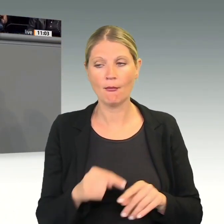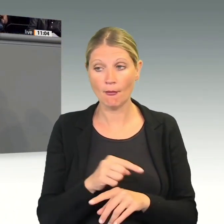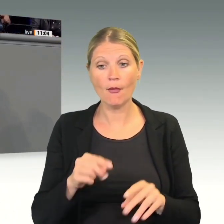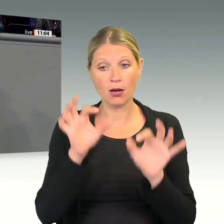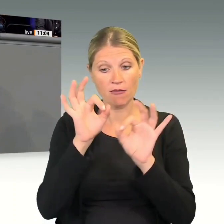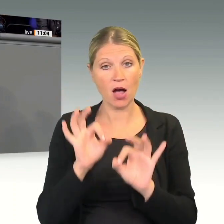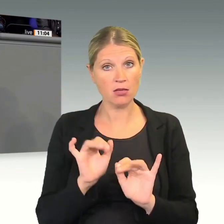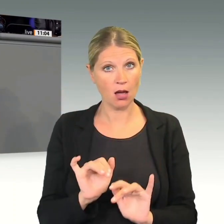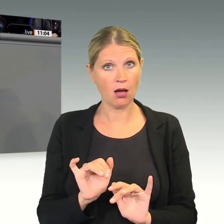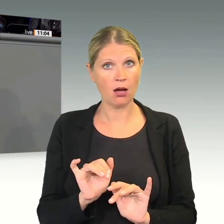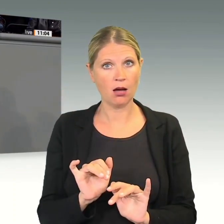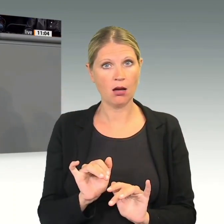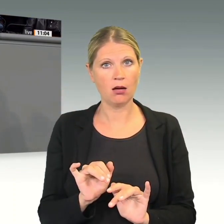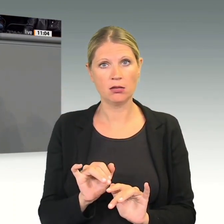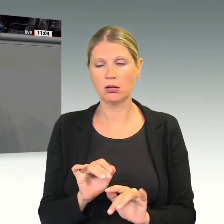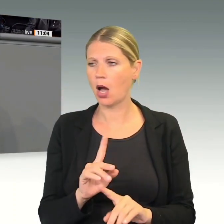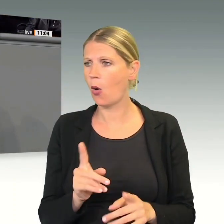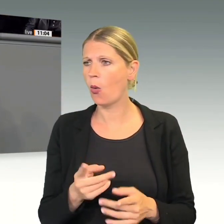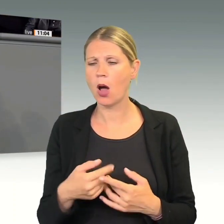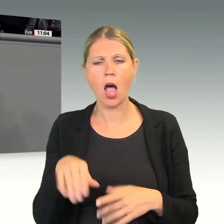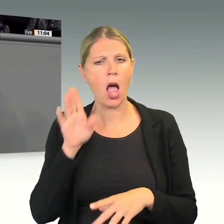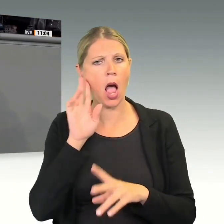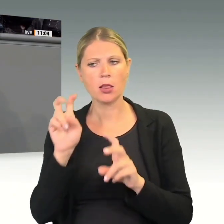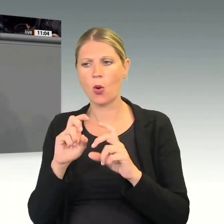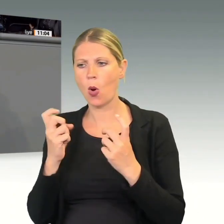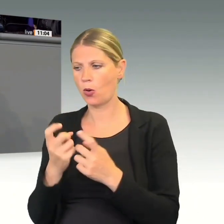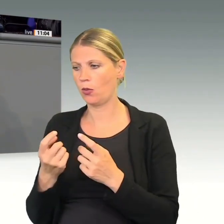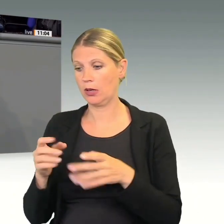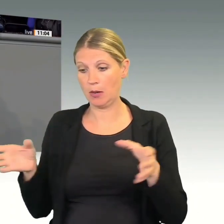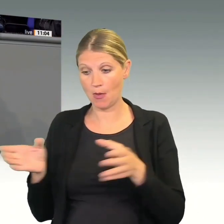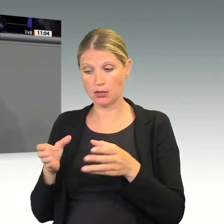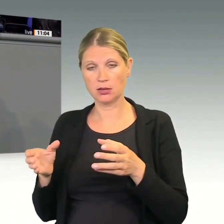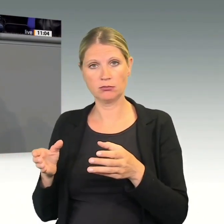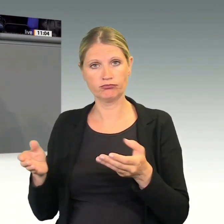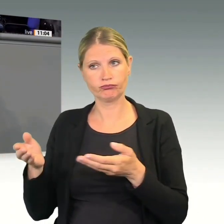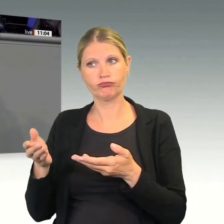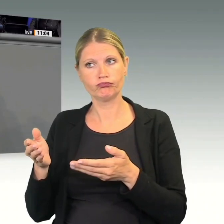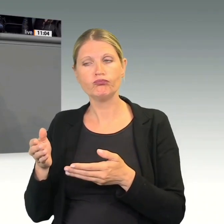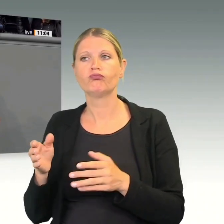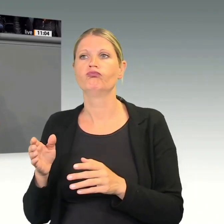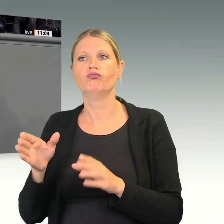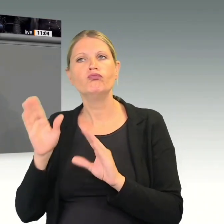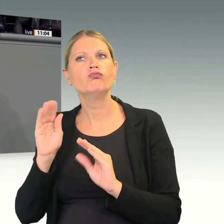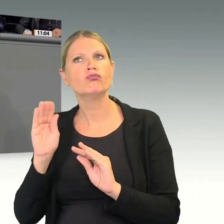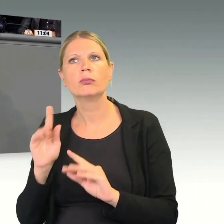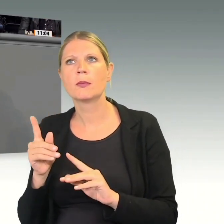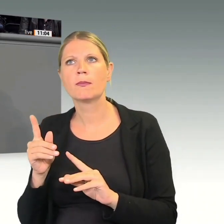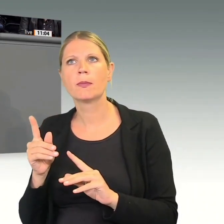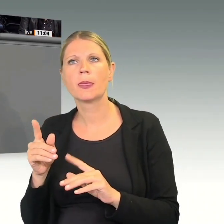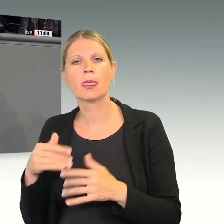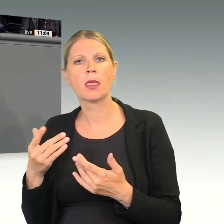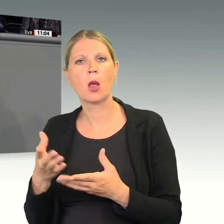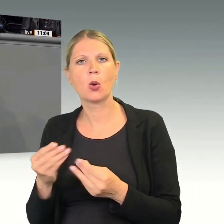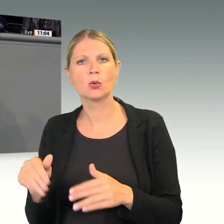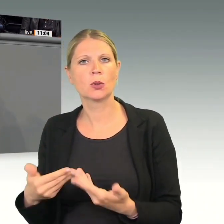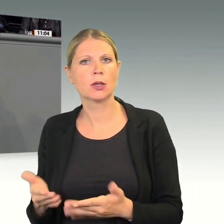wurde auch keinesfalls ausgeräumt durch die Anhörung, die wir gemeinsam gemacht haben. Ein deutliches Zeichen für die Gefahr